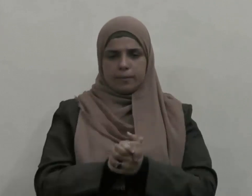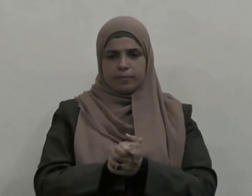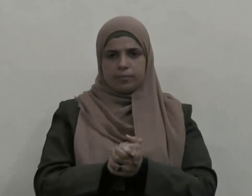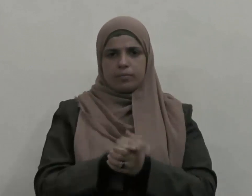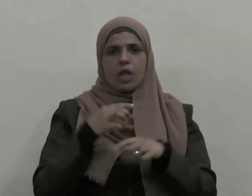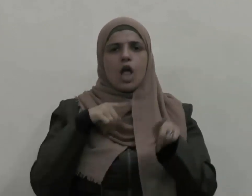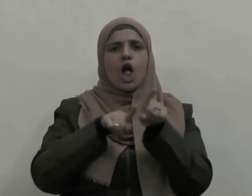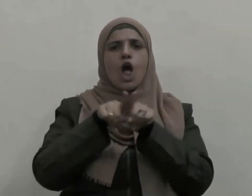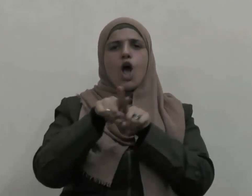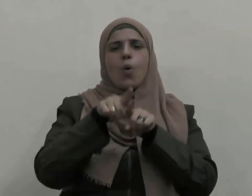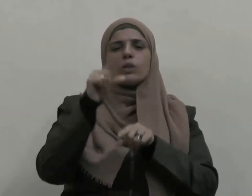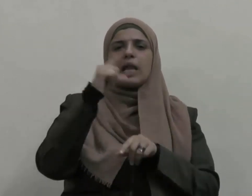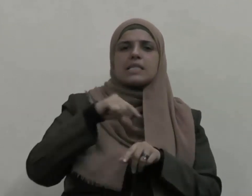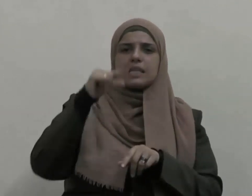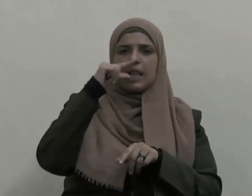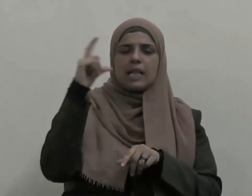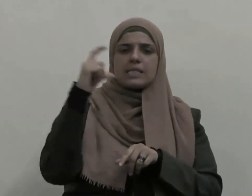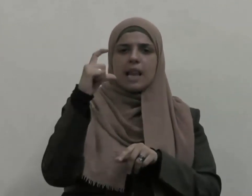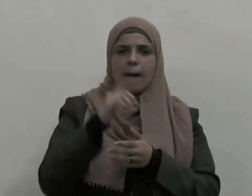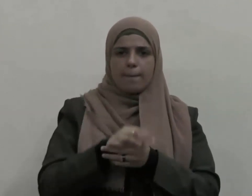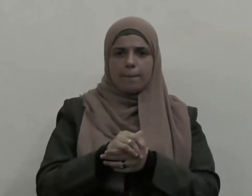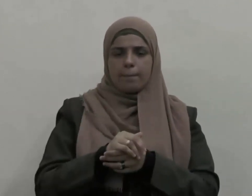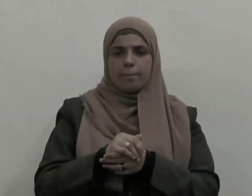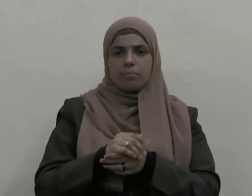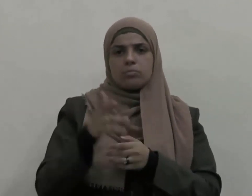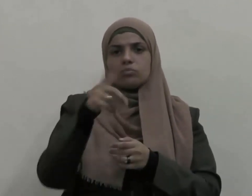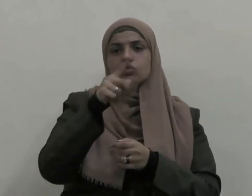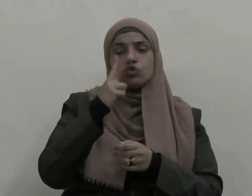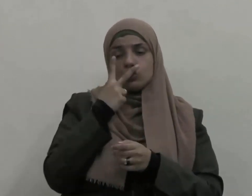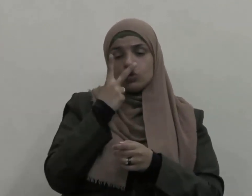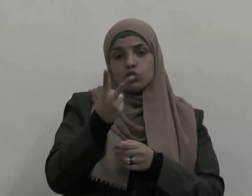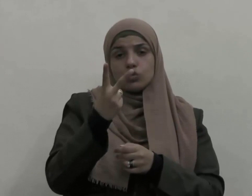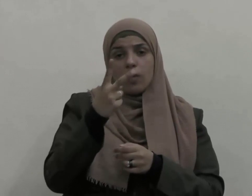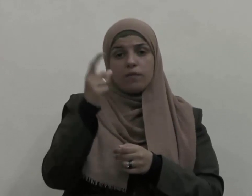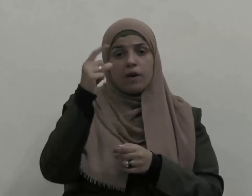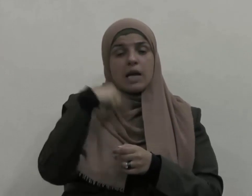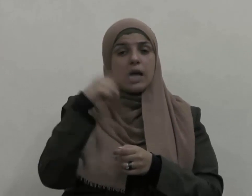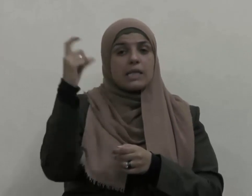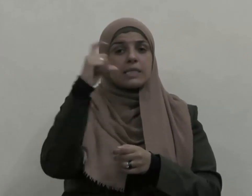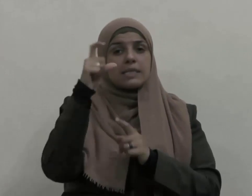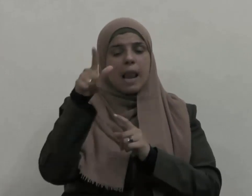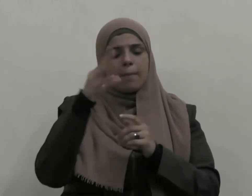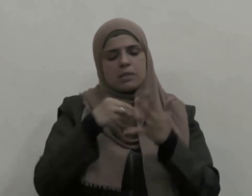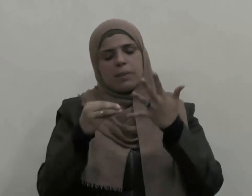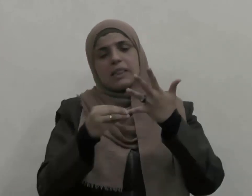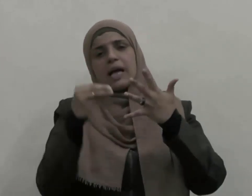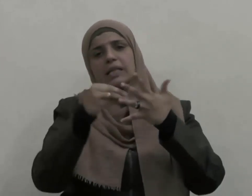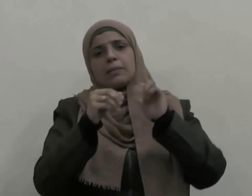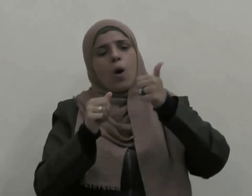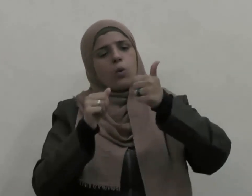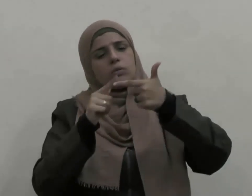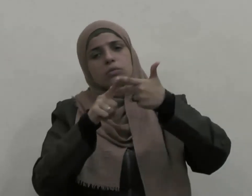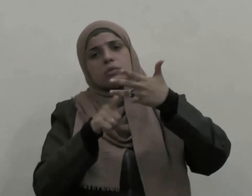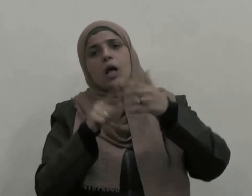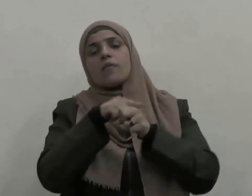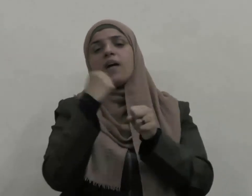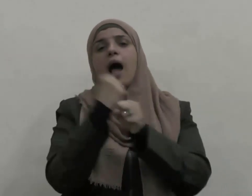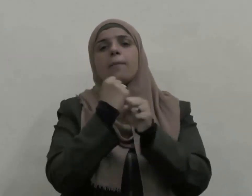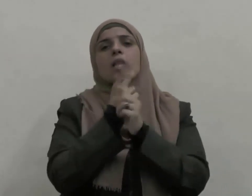لقد راعى الإسلام ترتيب الأولويات حتى في الأعمال الصالحة فأمر